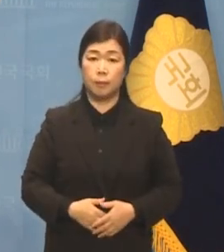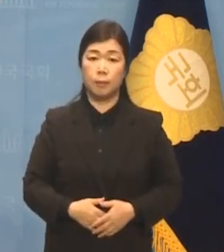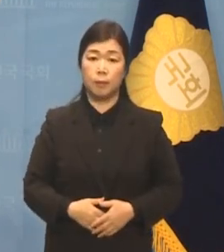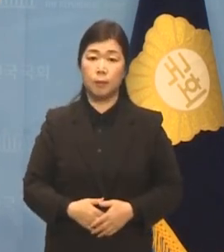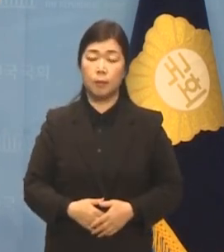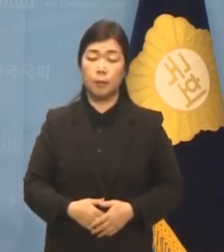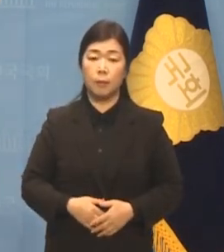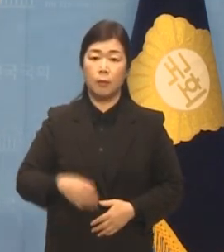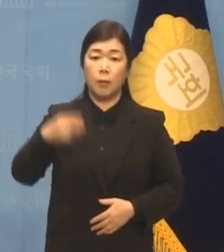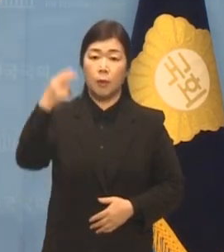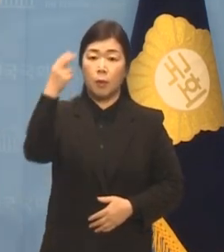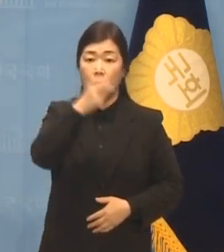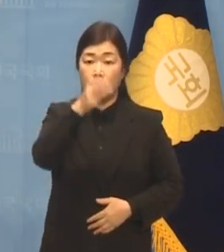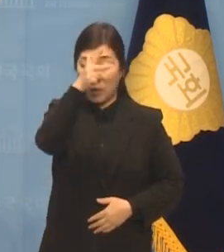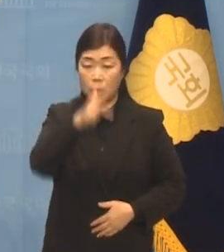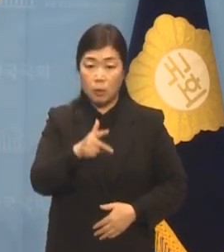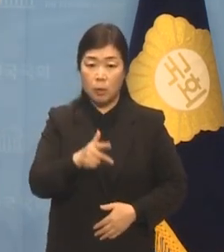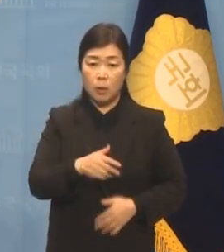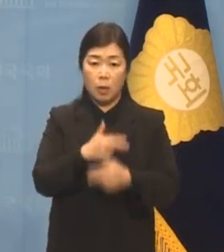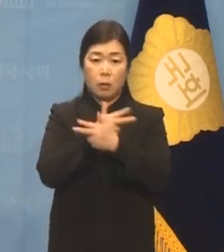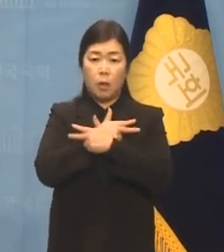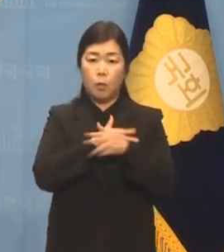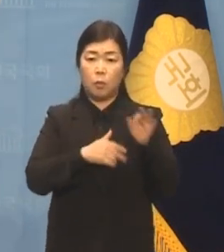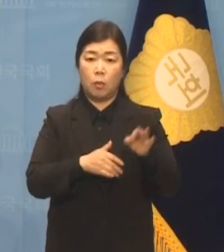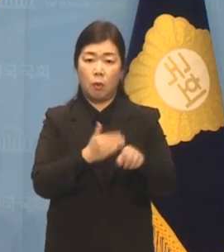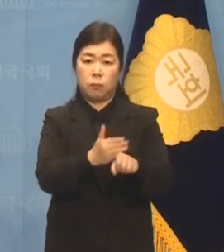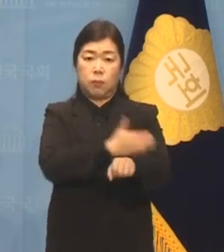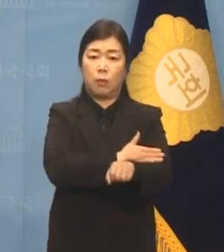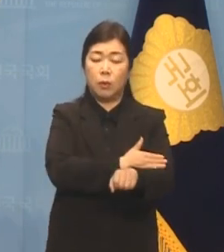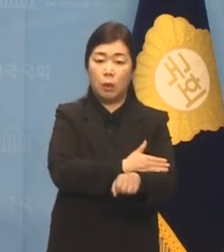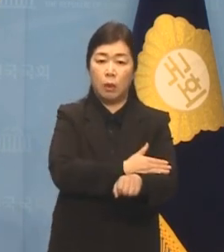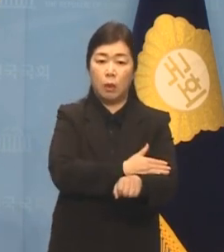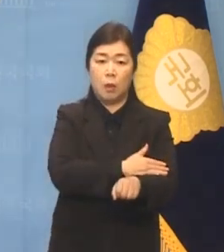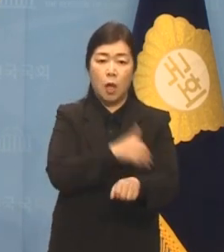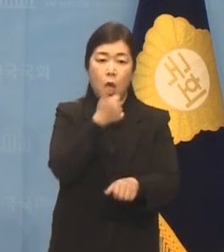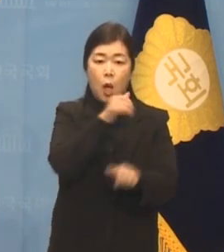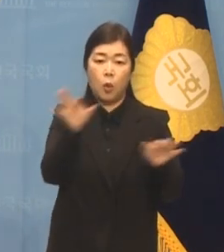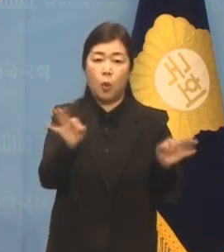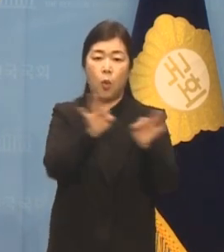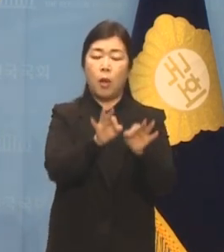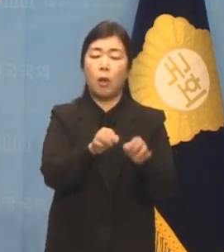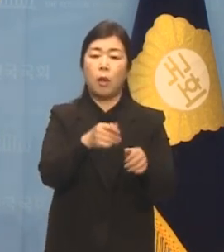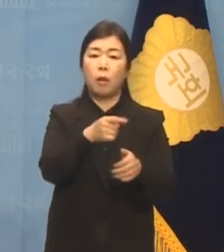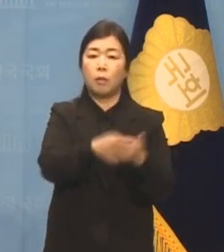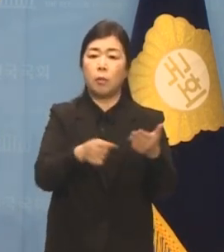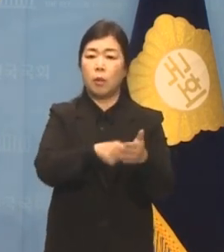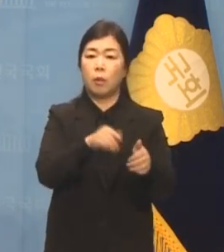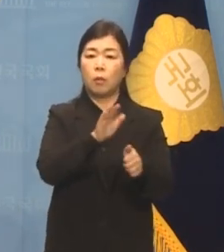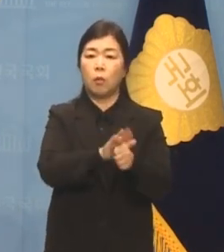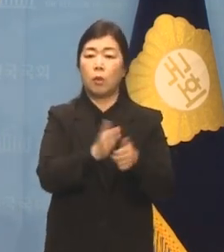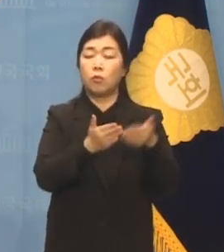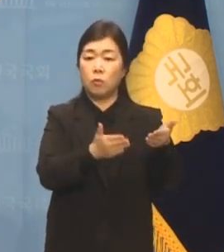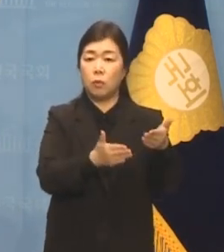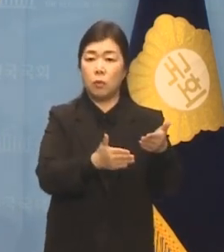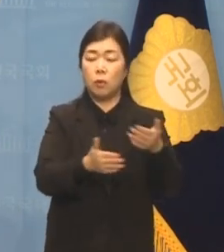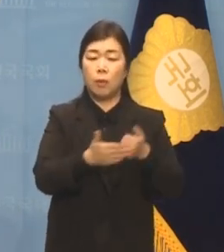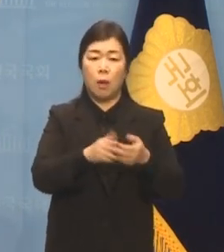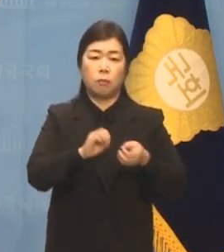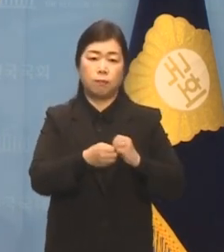검찰은 양복 가액을 부풀려 알선의 대가라며 조작된 내용을 공소장에 기재했습니다.